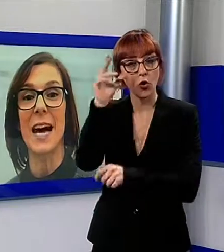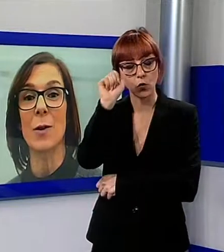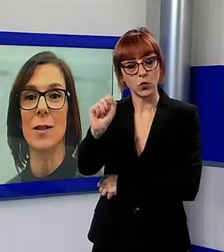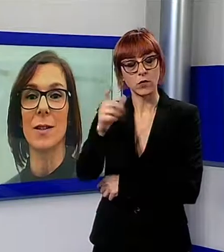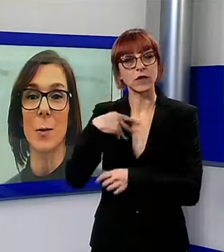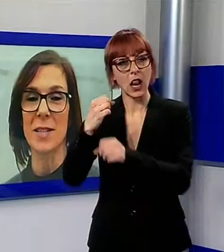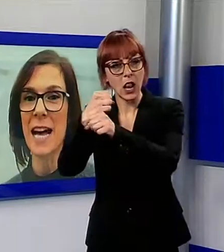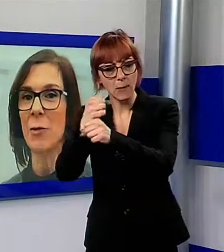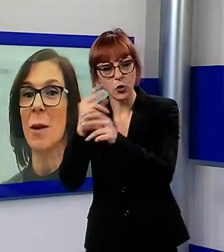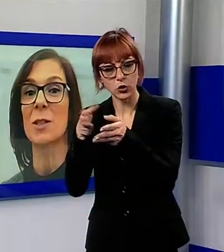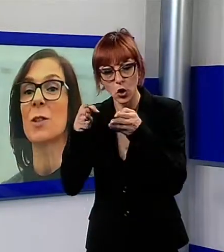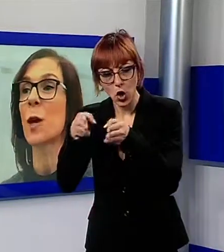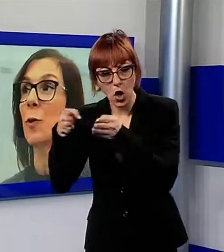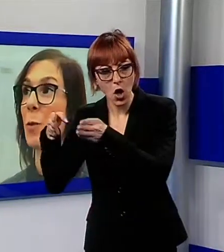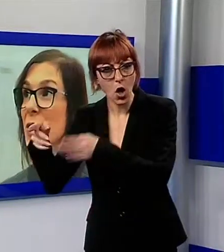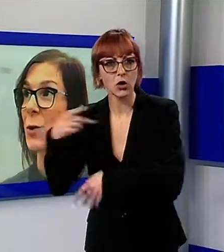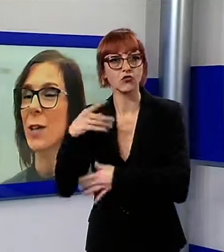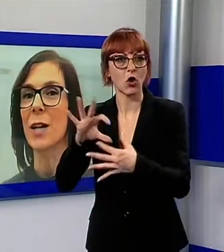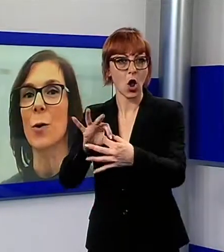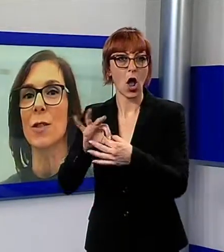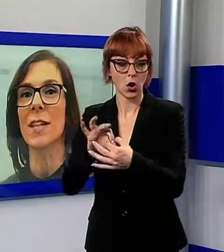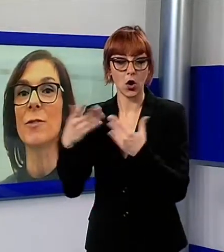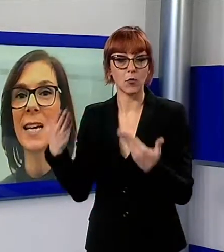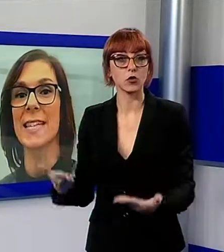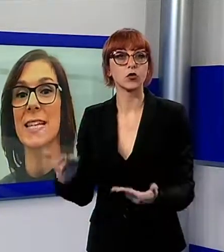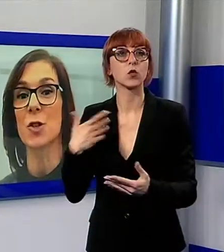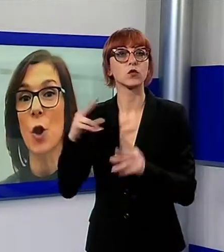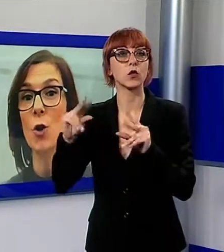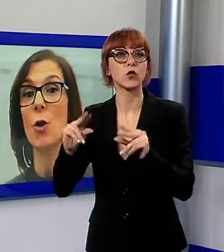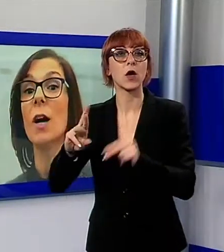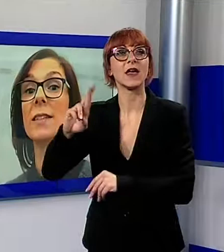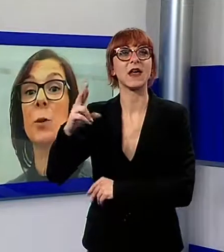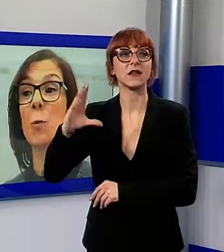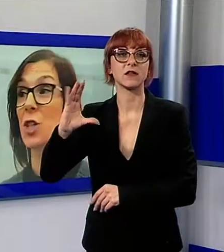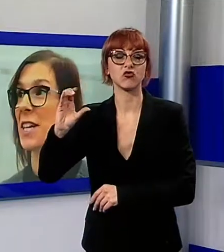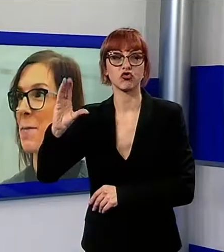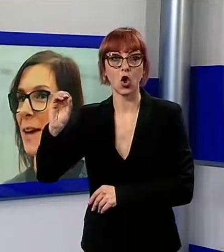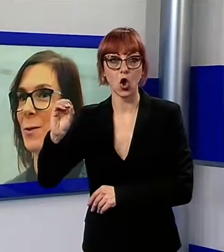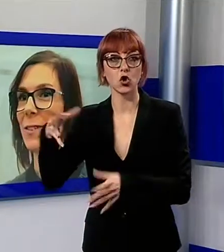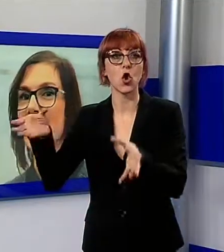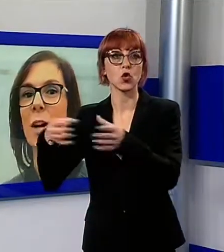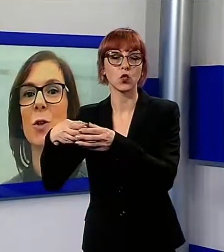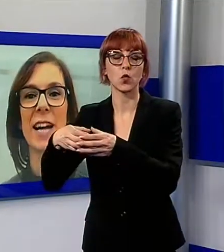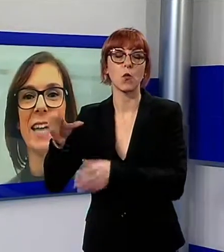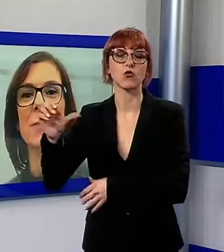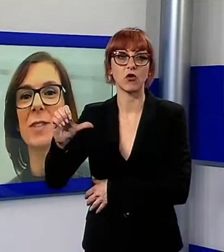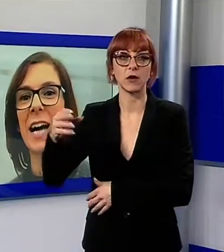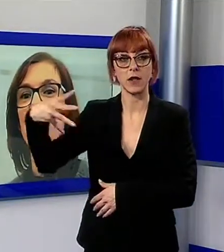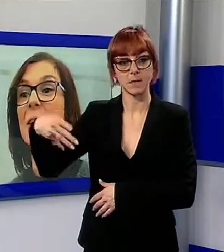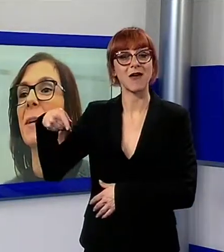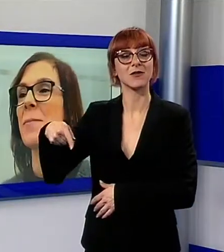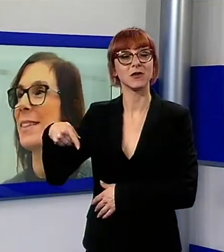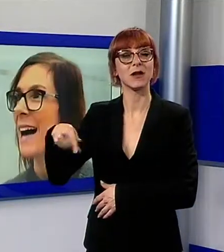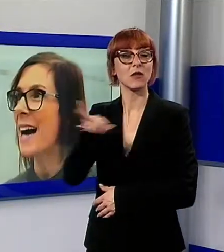partire da quest'anno abbiamo attivato una collaborazione con il Renaissance Choco del gruppo Shaner Marriott, dove i ragazzi